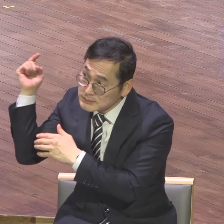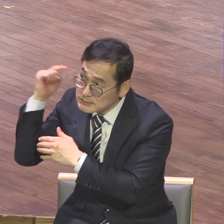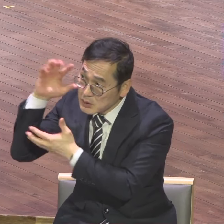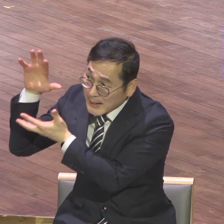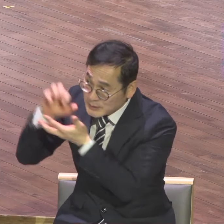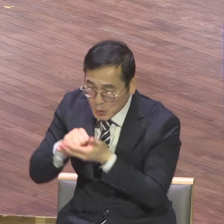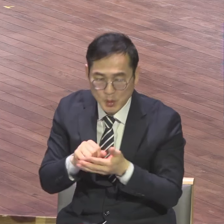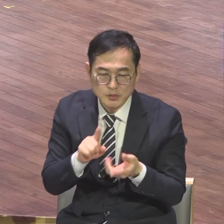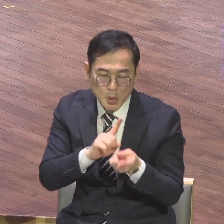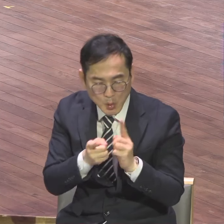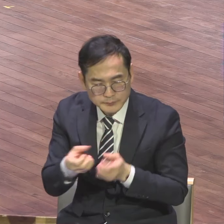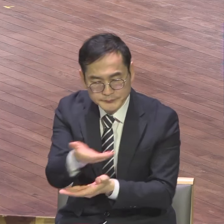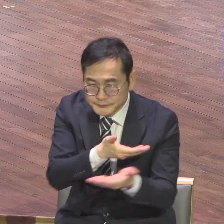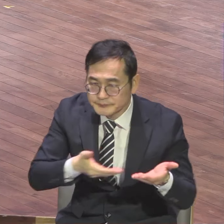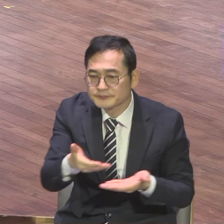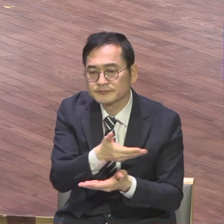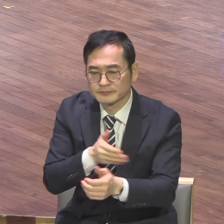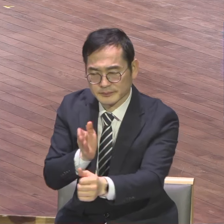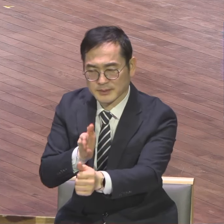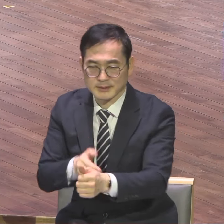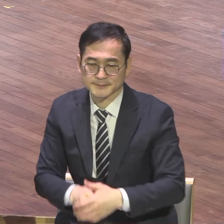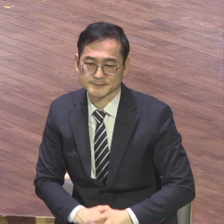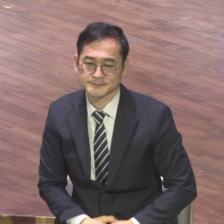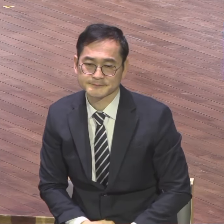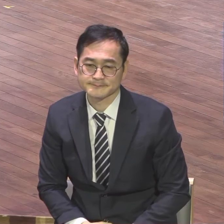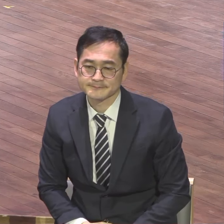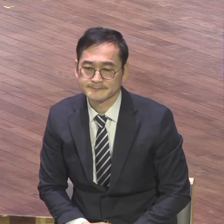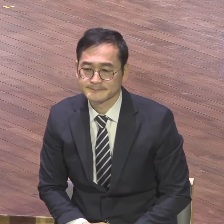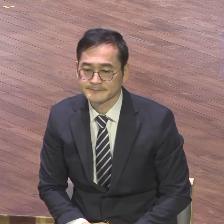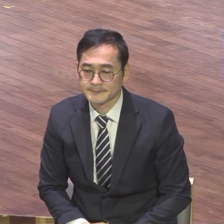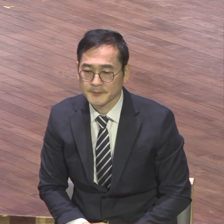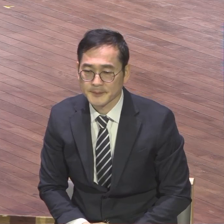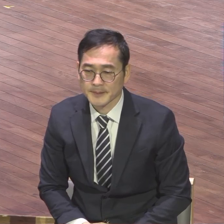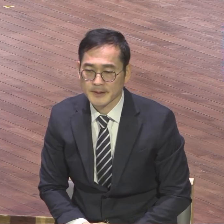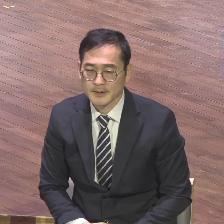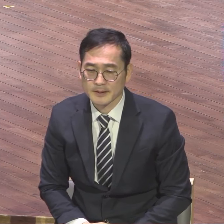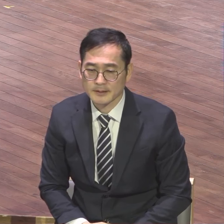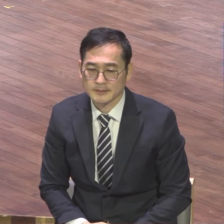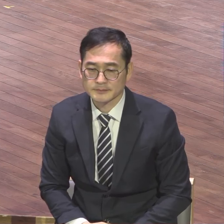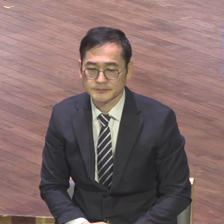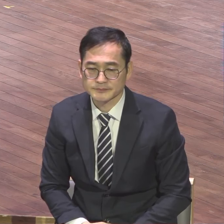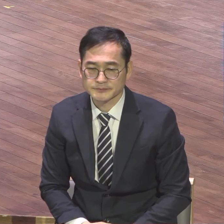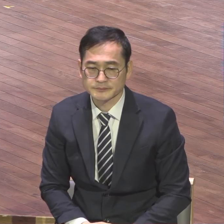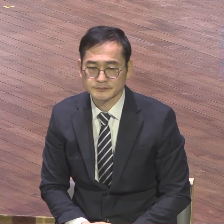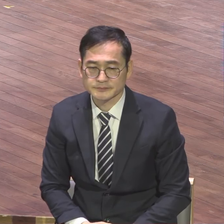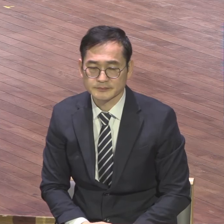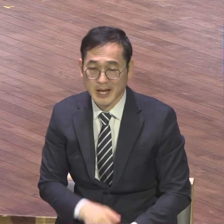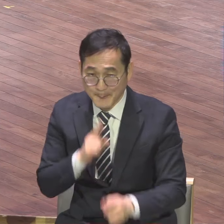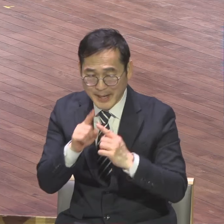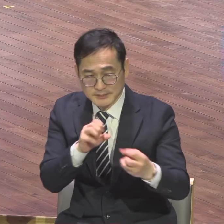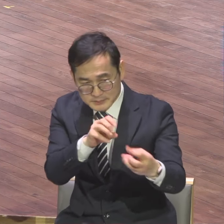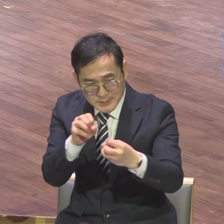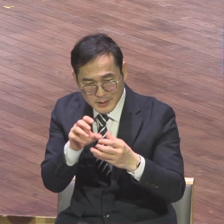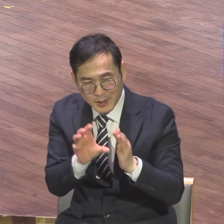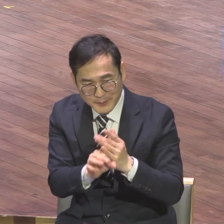포럼 하면 다 알아요 다 영적으로 다 드러나게 돼 있어요 강단 포럼 그 말씀 기도